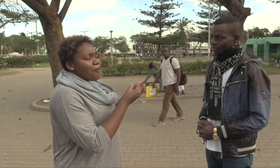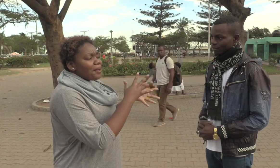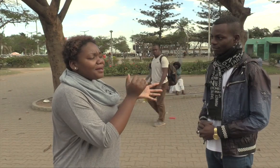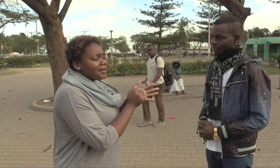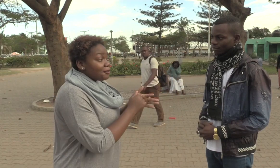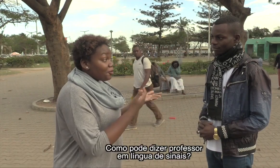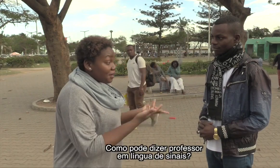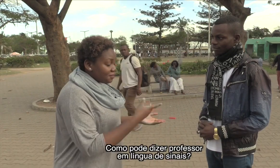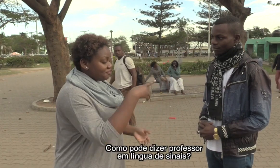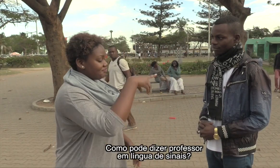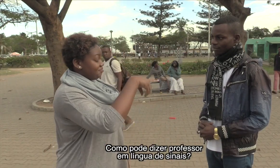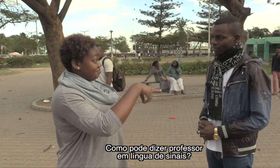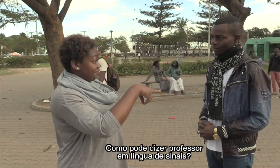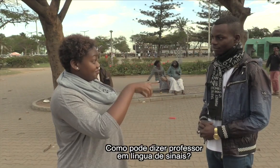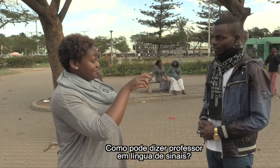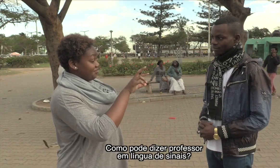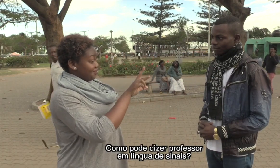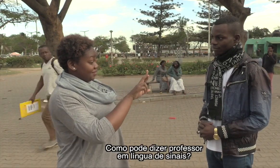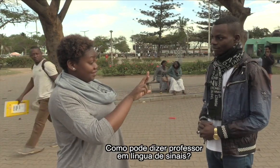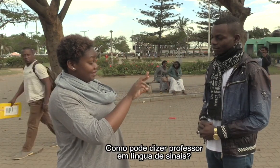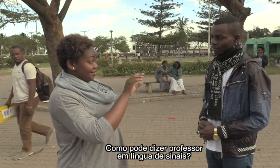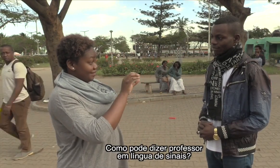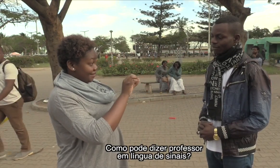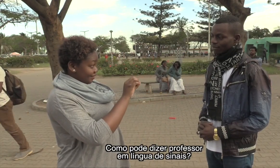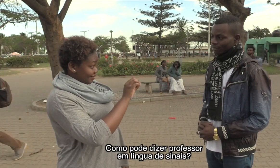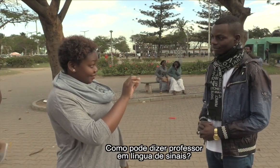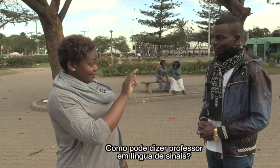Como pode dizer professor em língua de sinais?